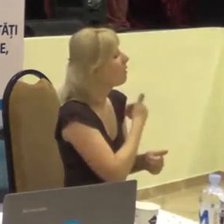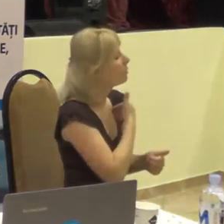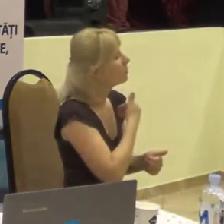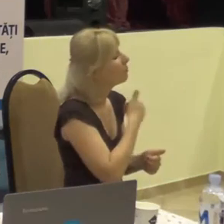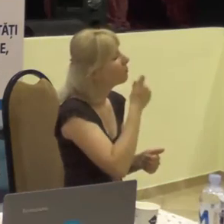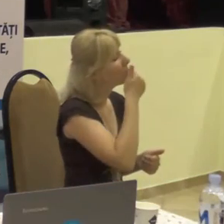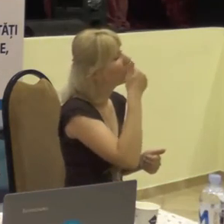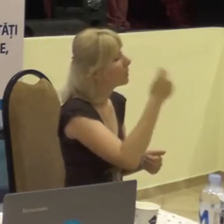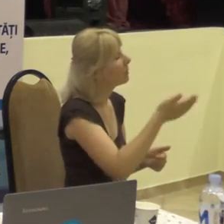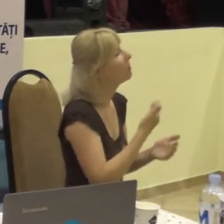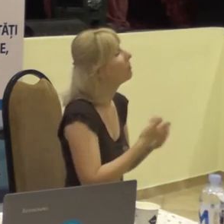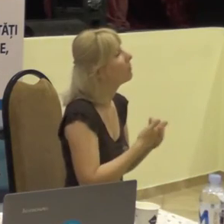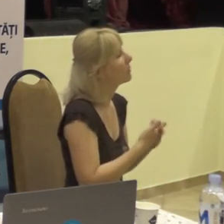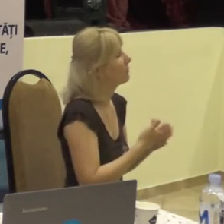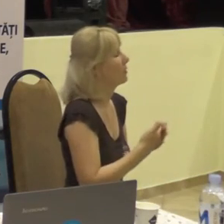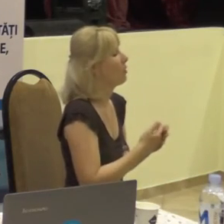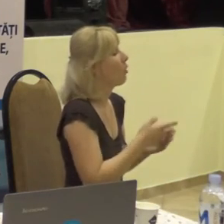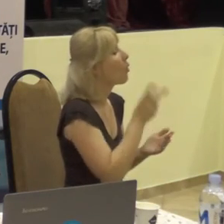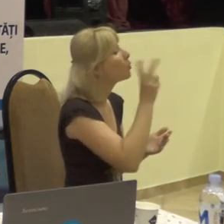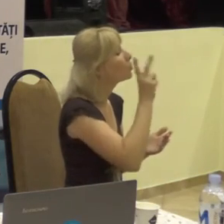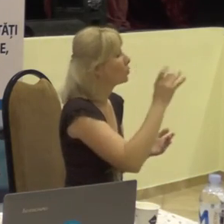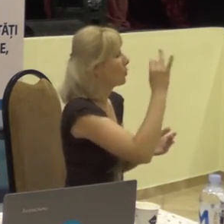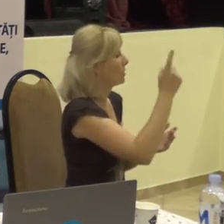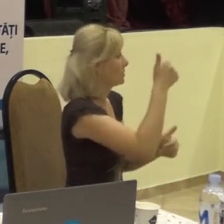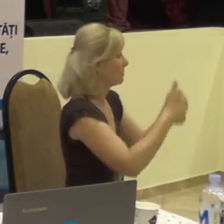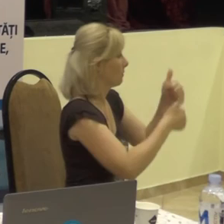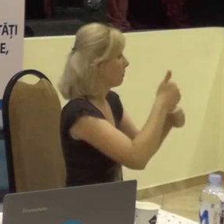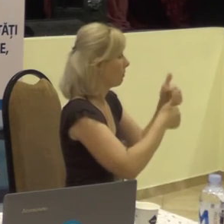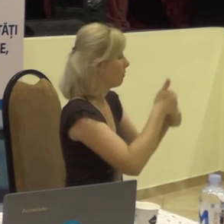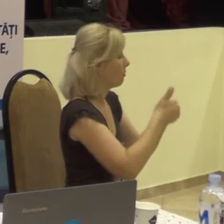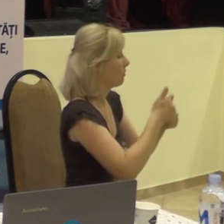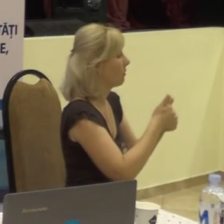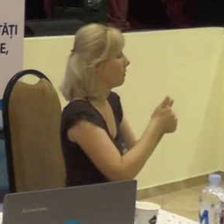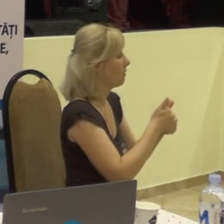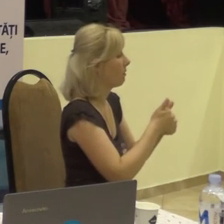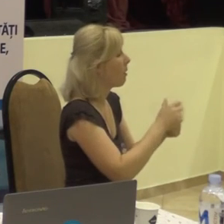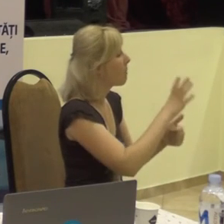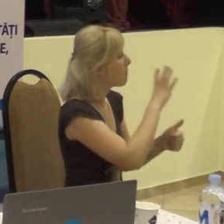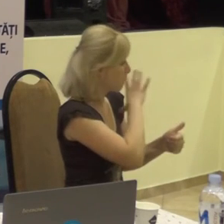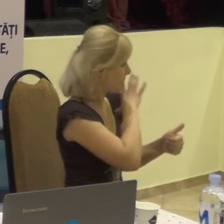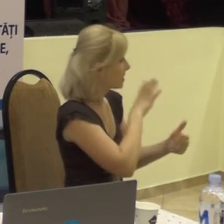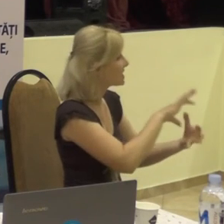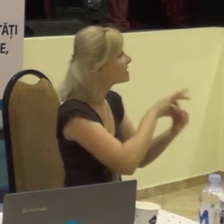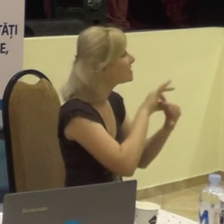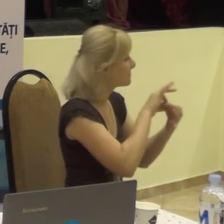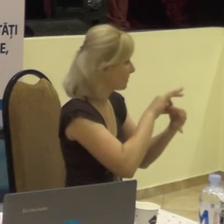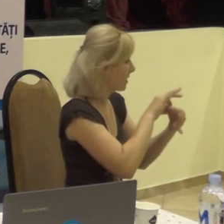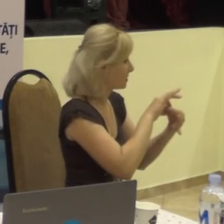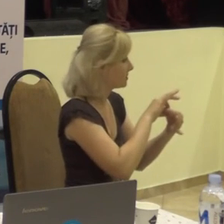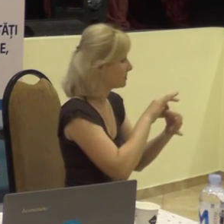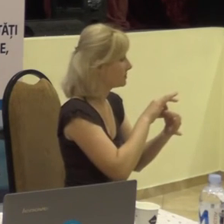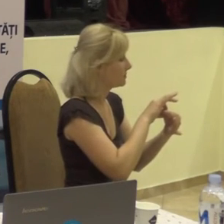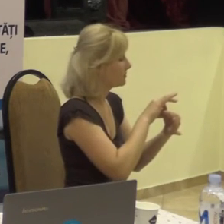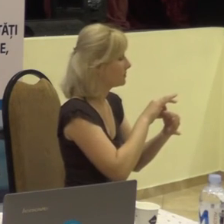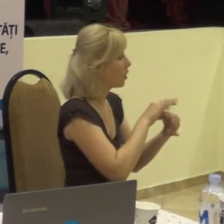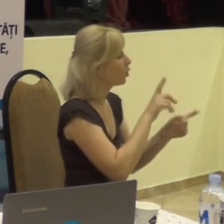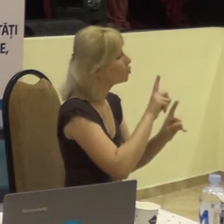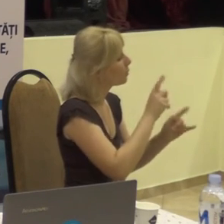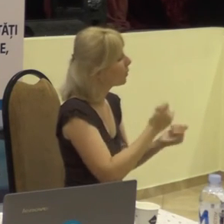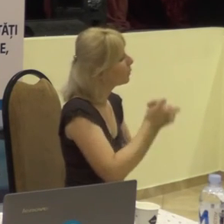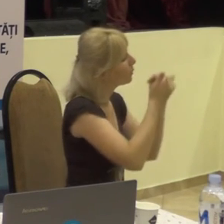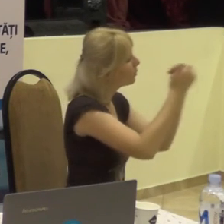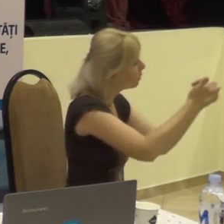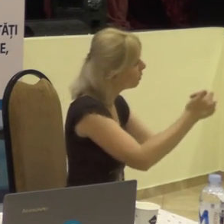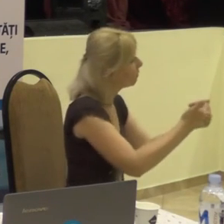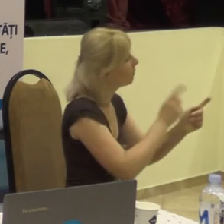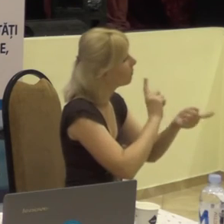exemplu, cineva din concurență electorală va contacta pentru a contracta servicii